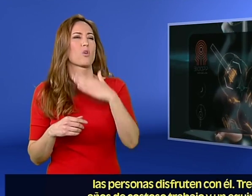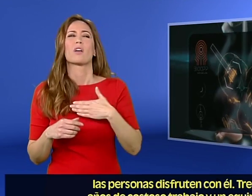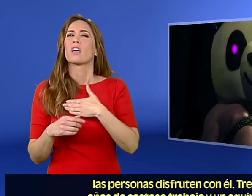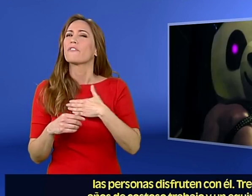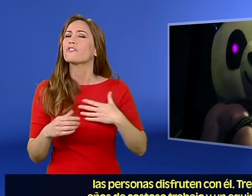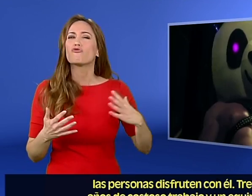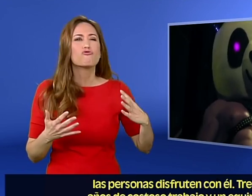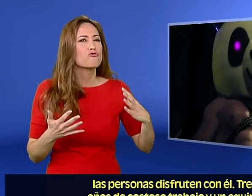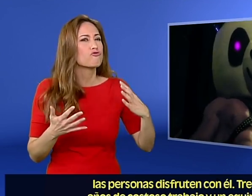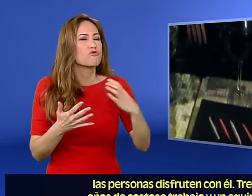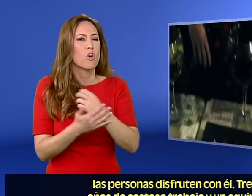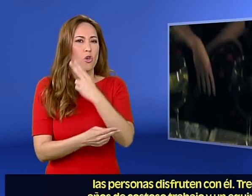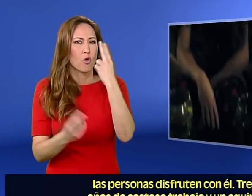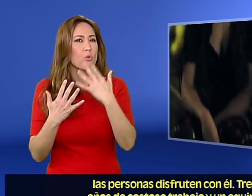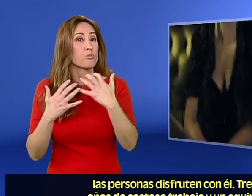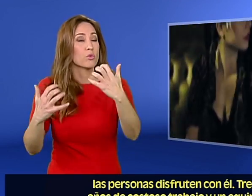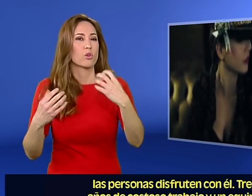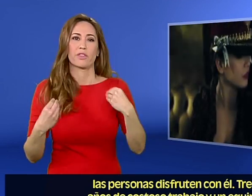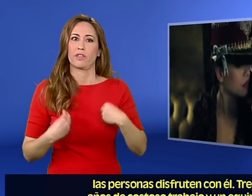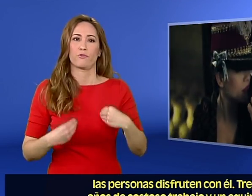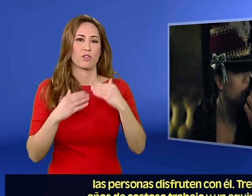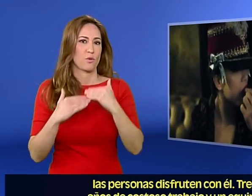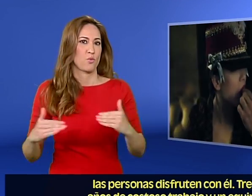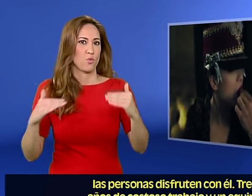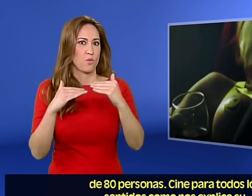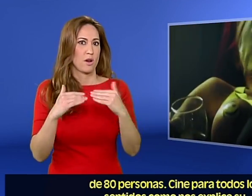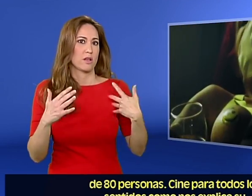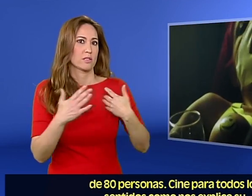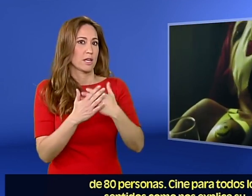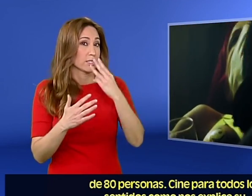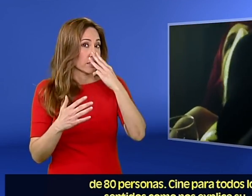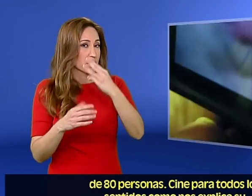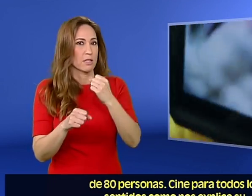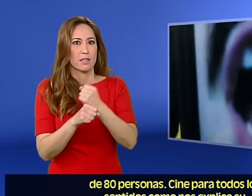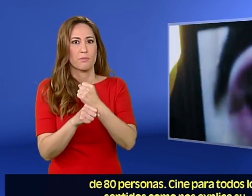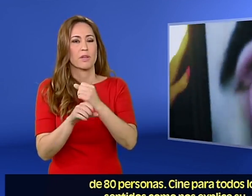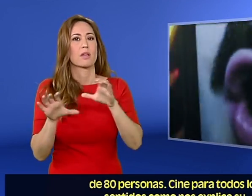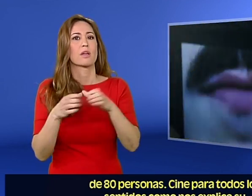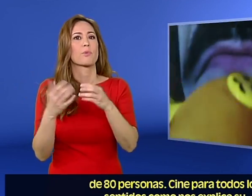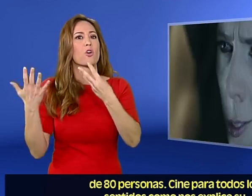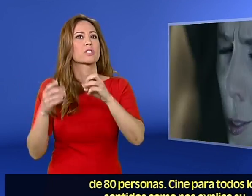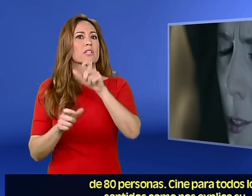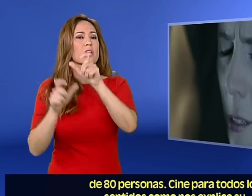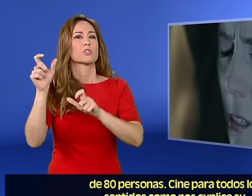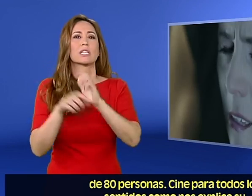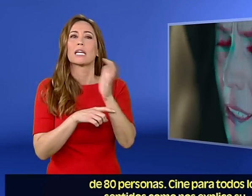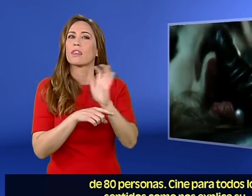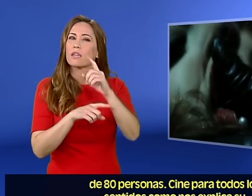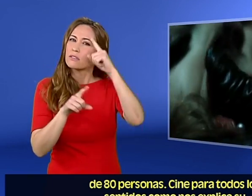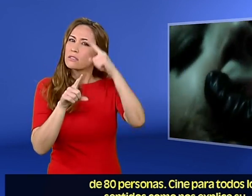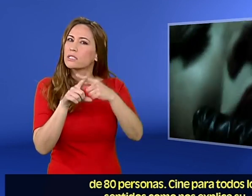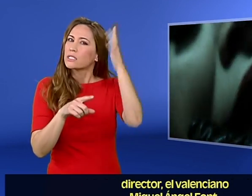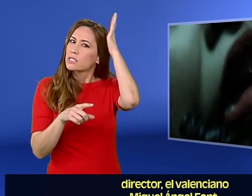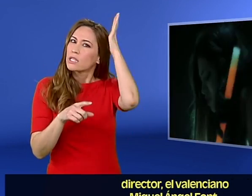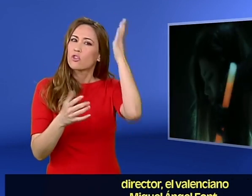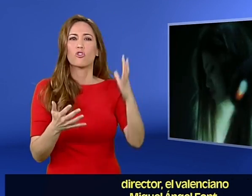las personas disfruten con él. Tres años de costoso trabajo y un equipo de 80 personas. Cine para todos los sentidos, como